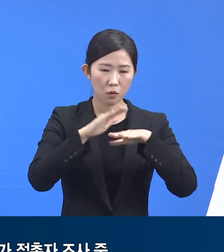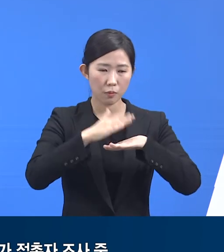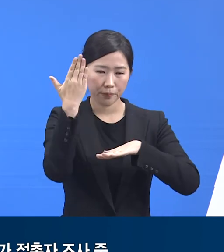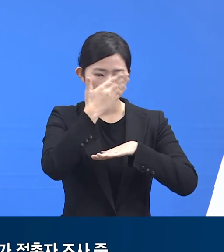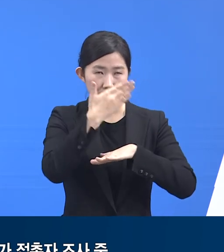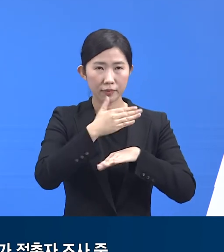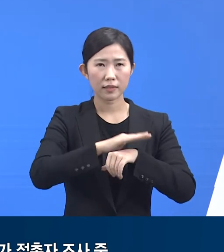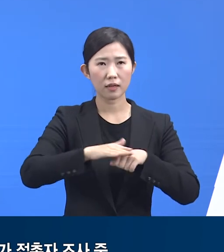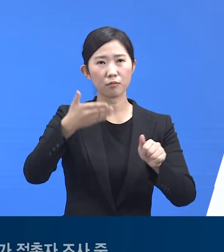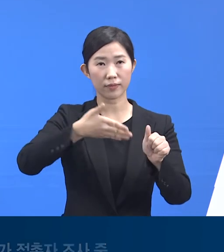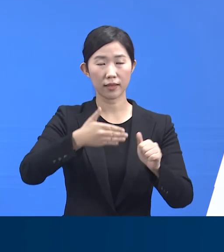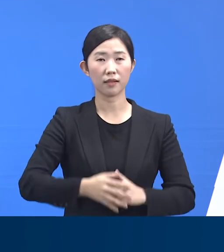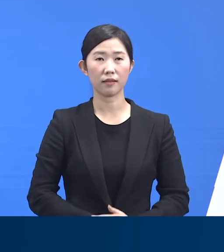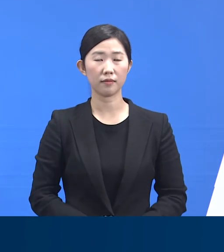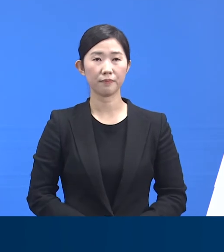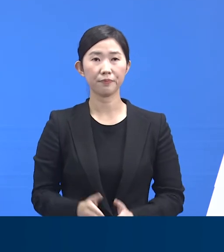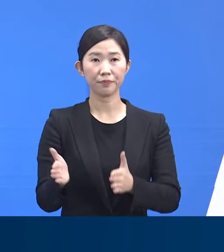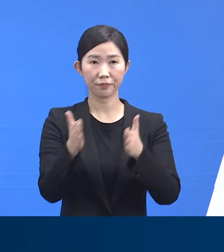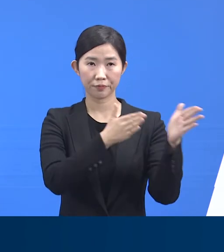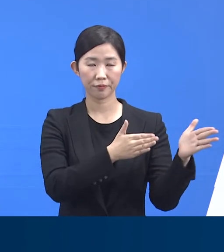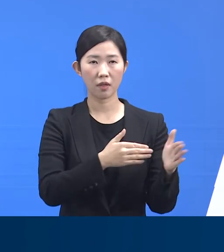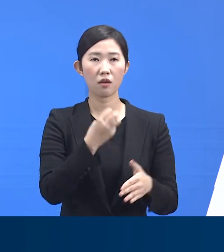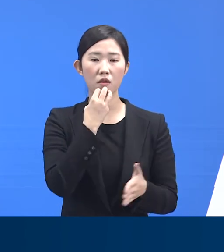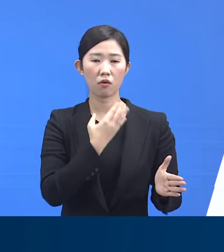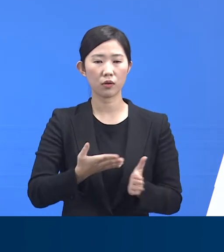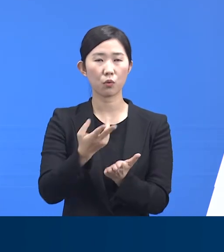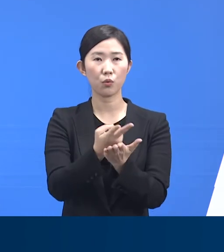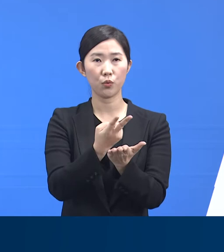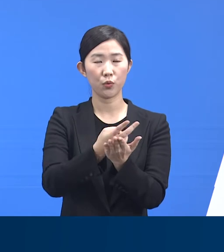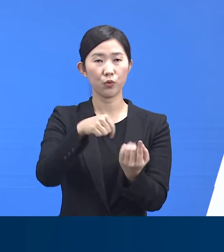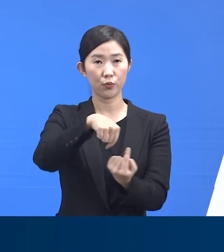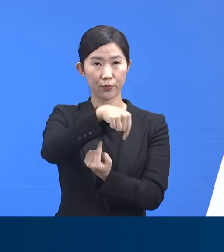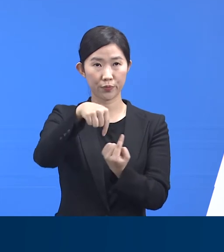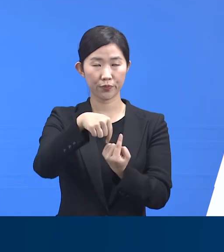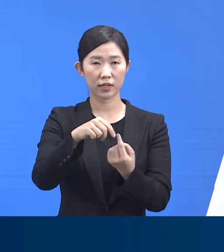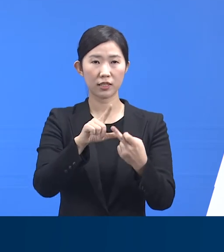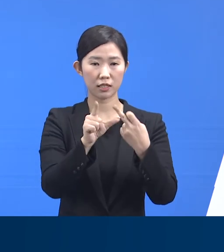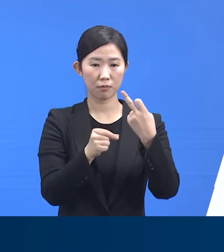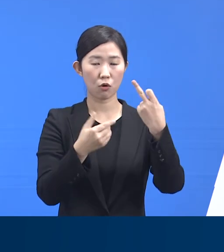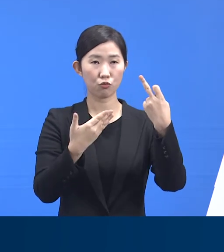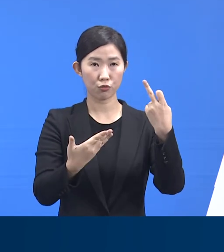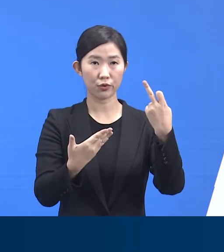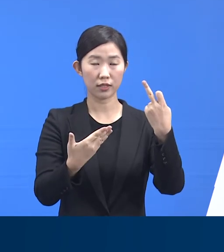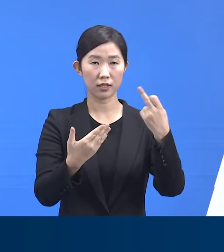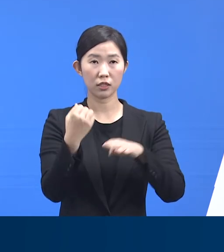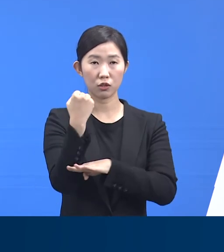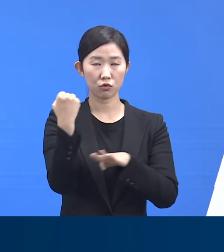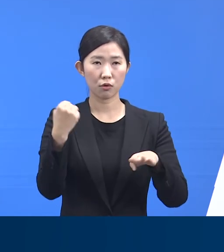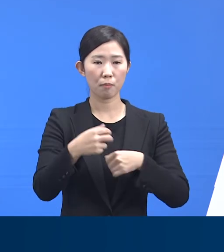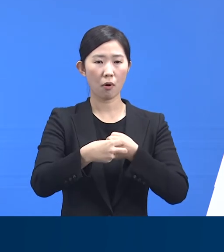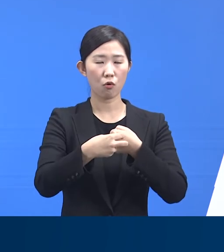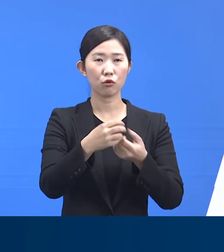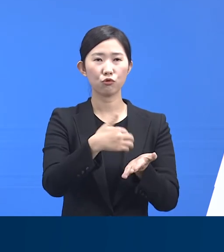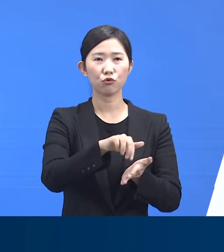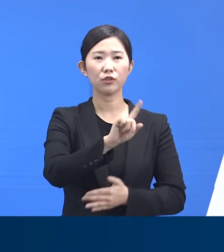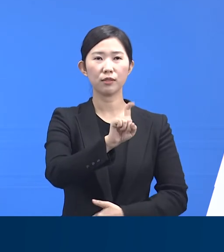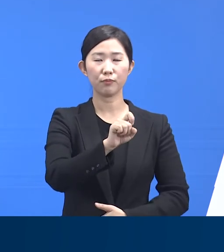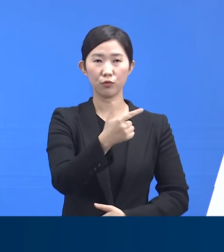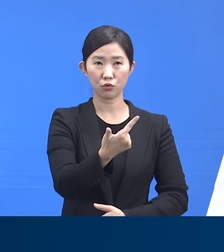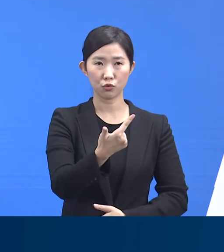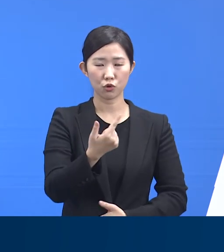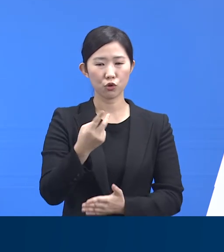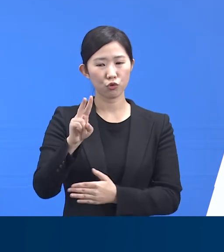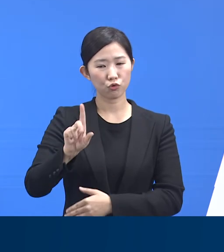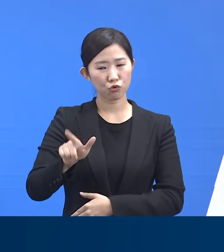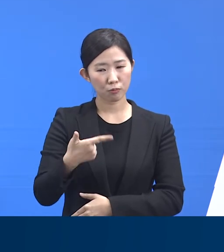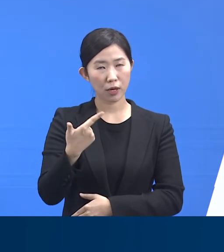다음은 경기도 병상 운영 현황입니다. 12월 9일 0시 기준 경기도는 총 16개 병원에 696개의 확진자 치료 병상을